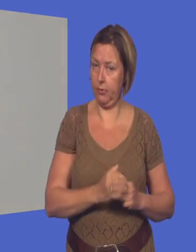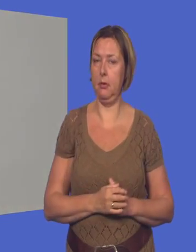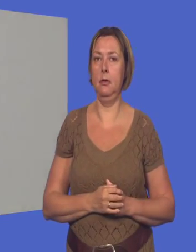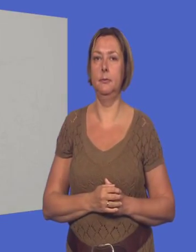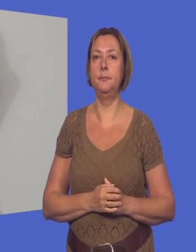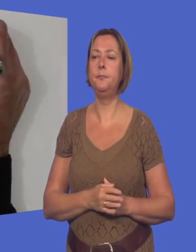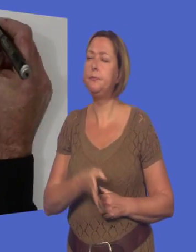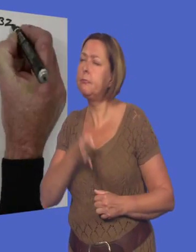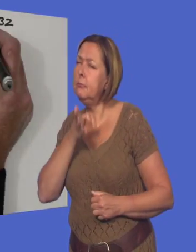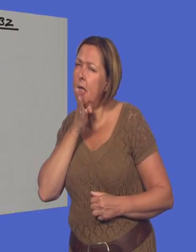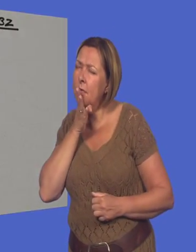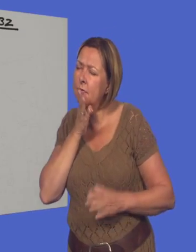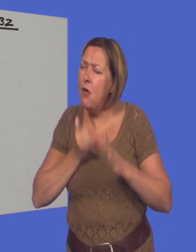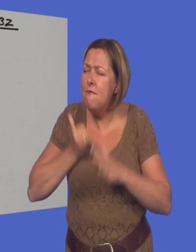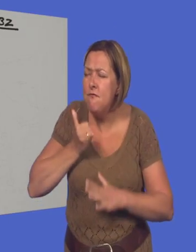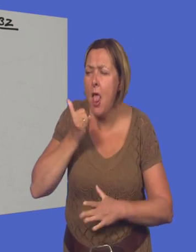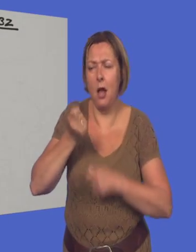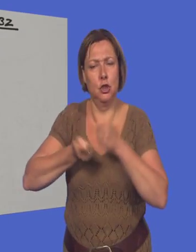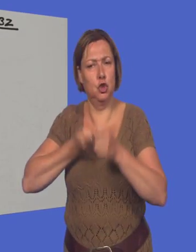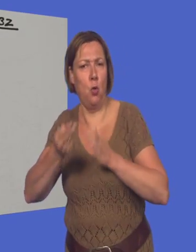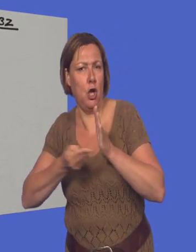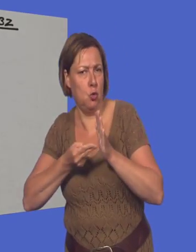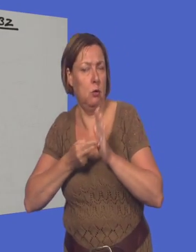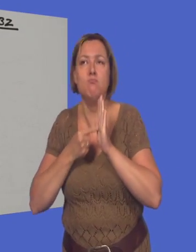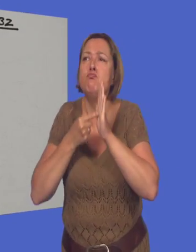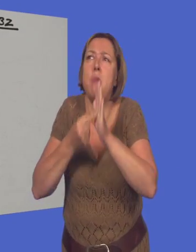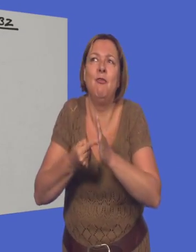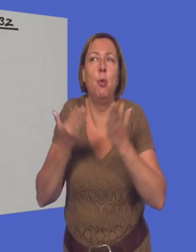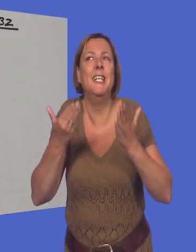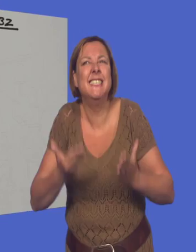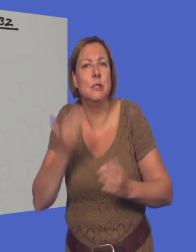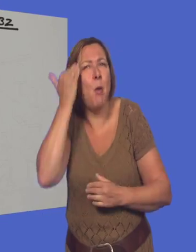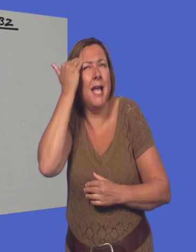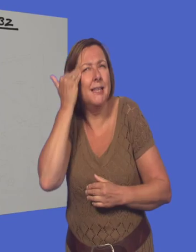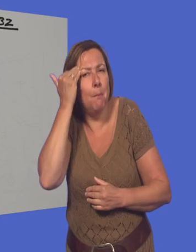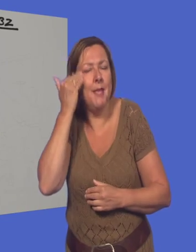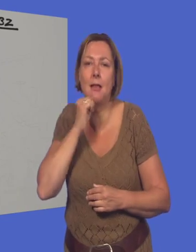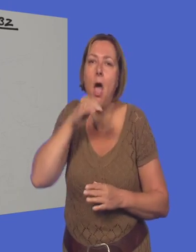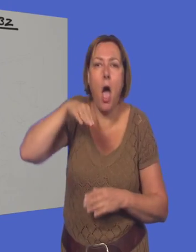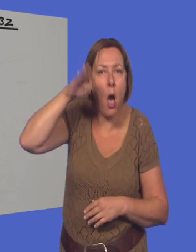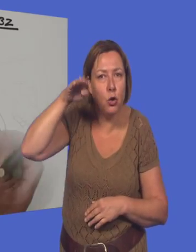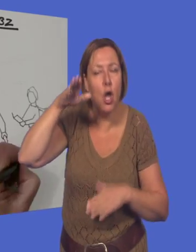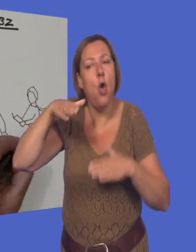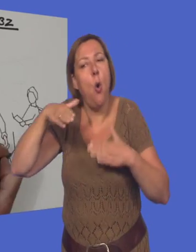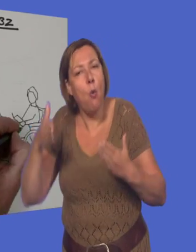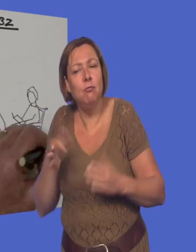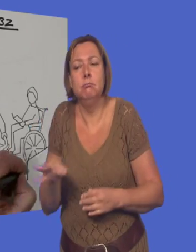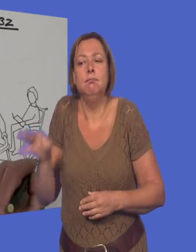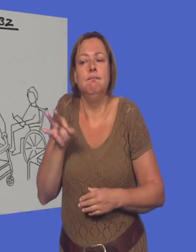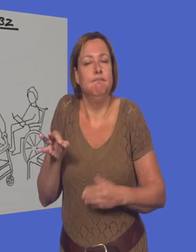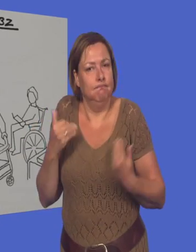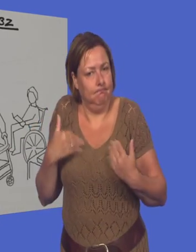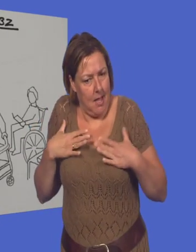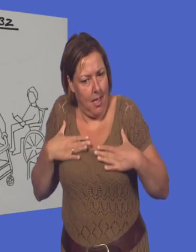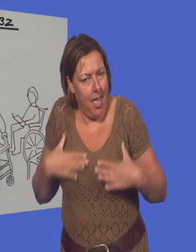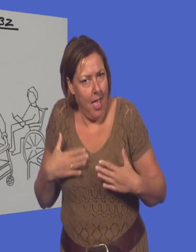Mensen die heel veel zorg nodig hebben, zoals zwaarden met de ouderen of mensen met een ernstig handicap, kunnen blijven rekenen op goede zorg met